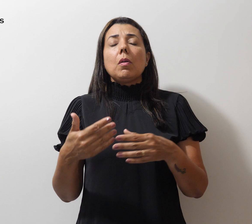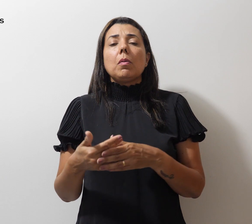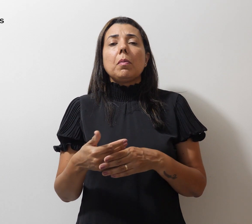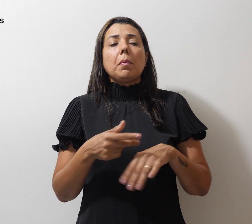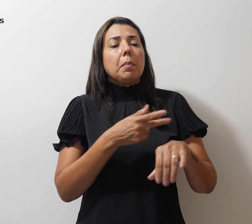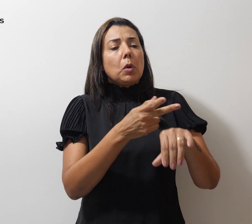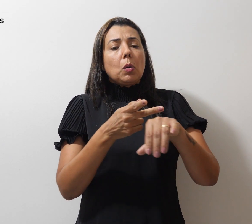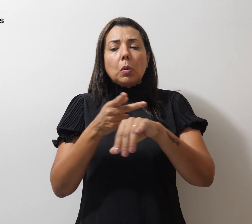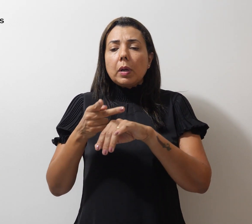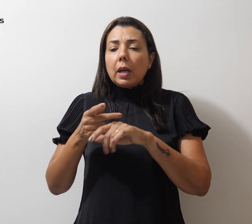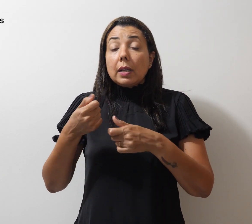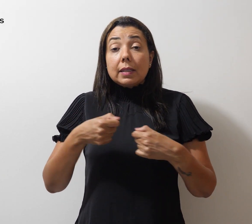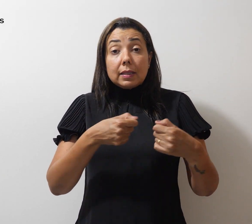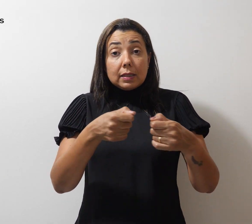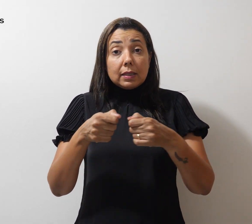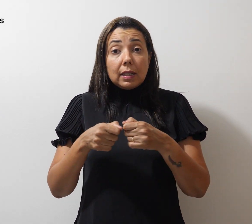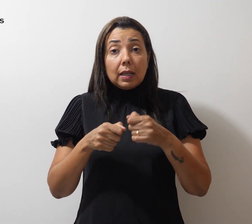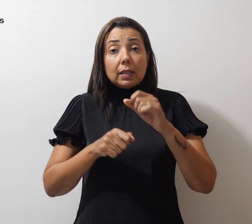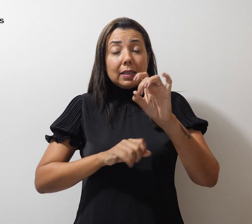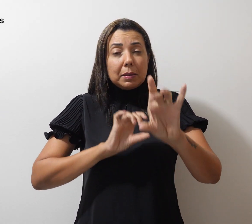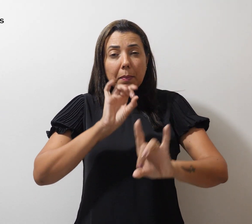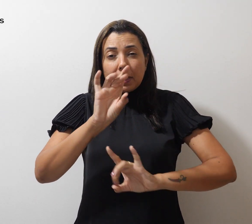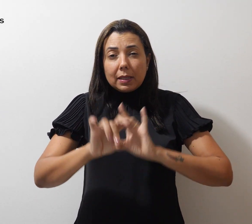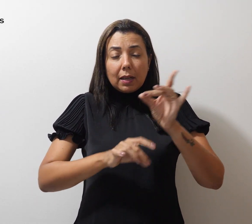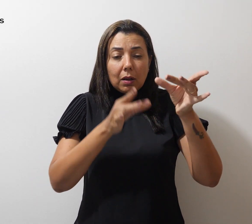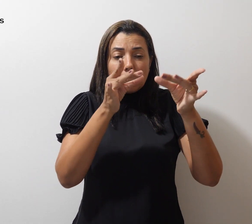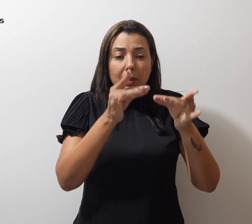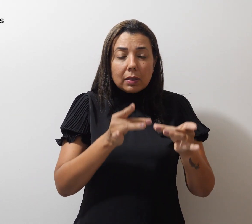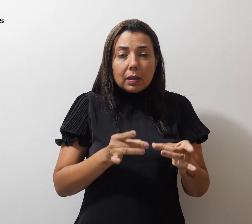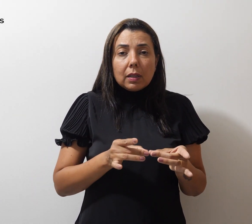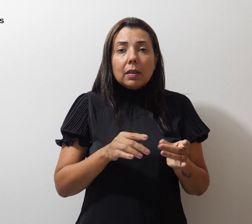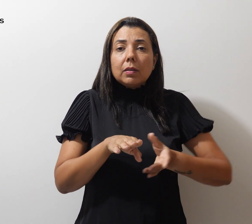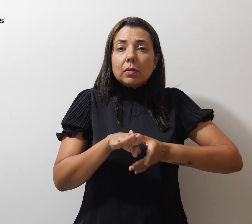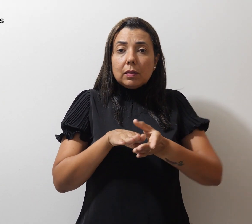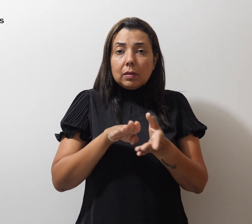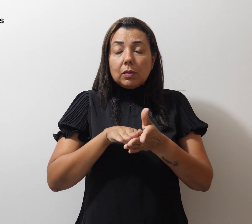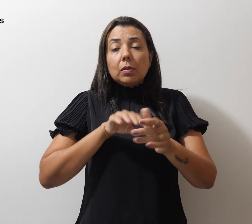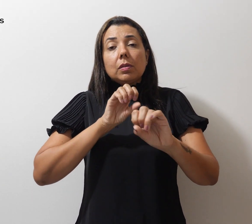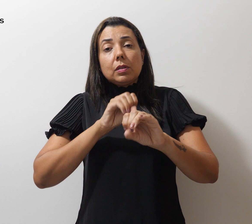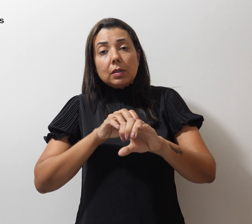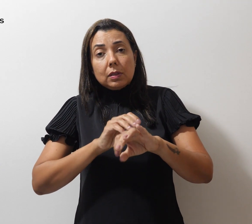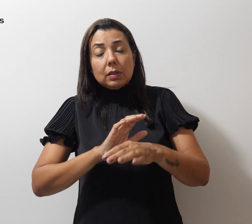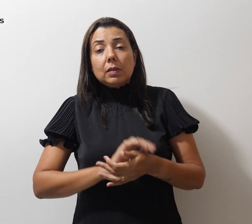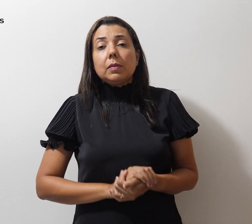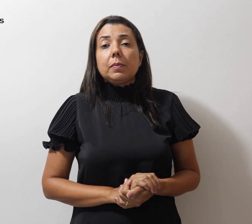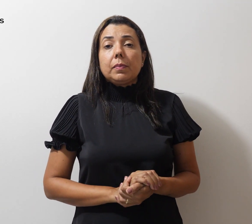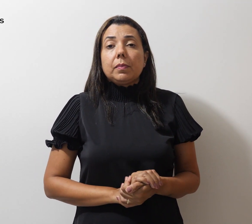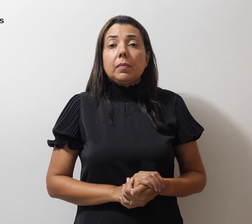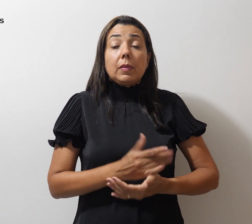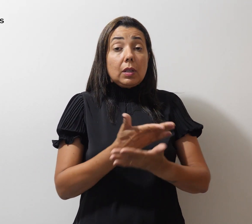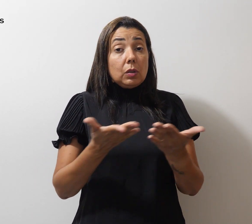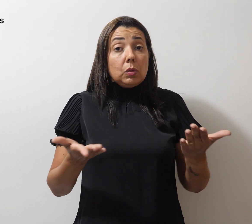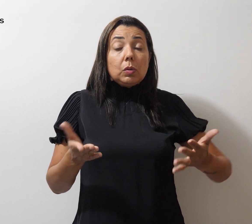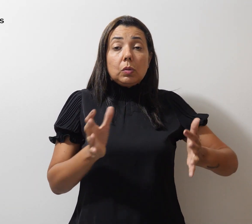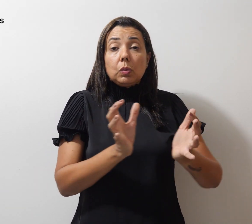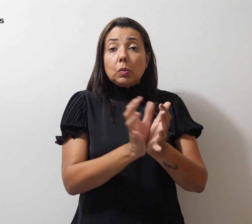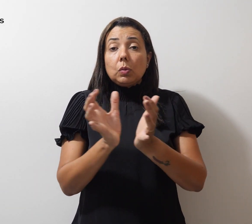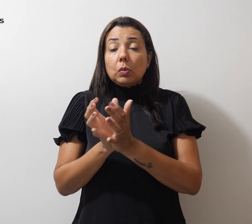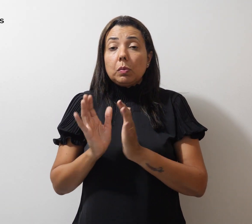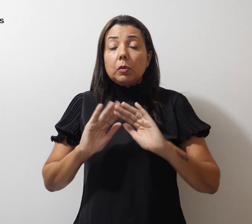as necessidades específicas dos orientadores educacionais em suas unidades escolares.